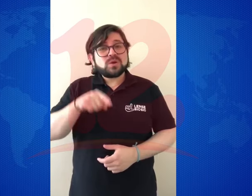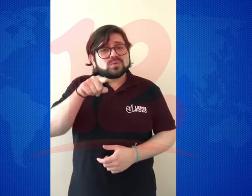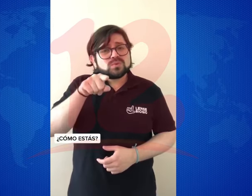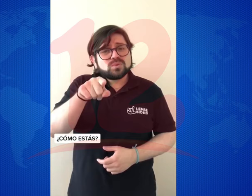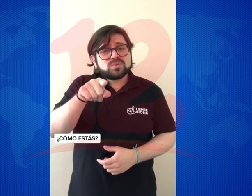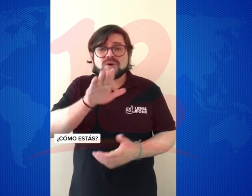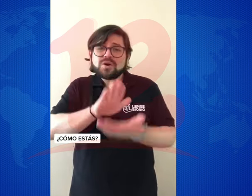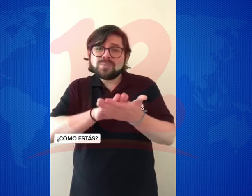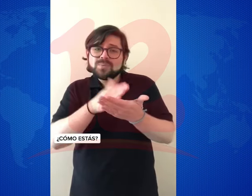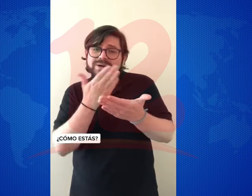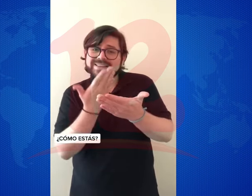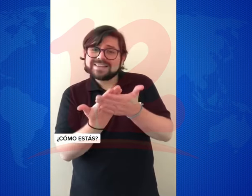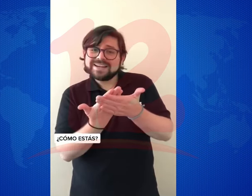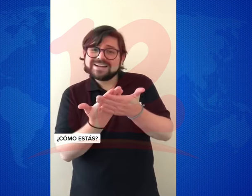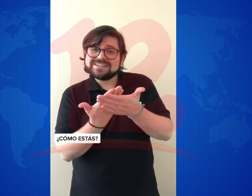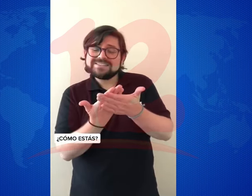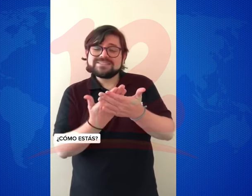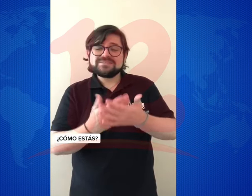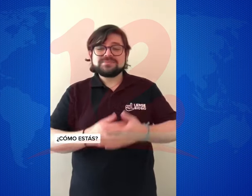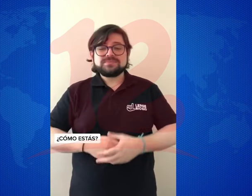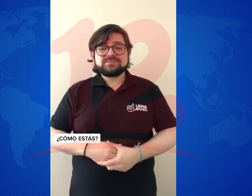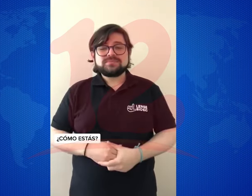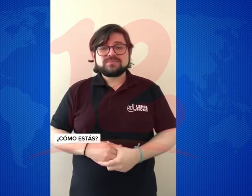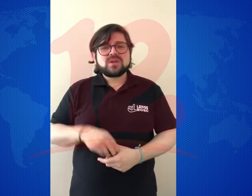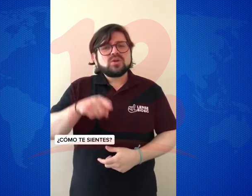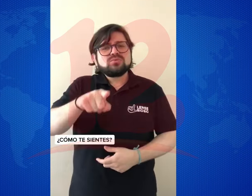o se van del país. Nora González, Noticias 12.